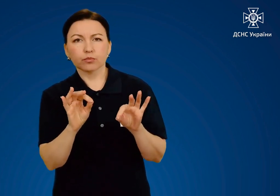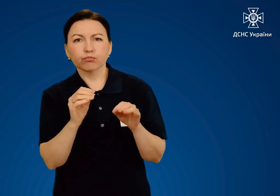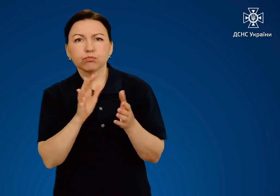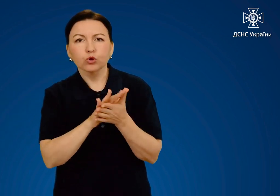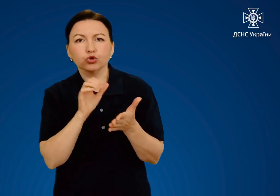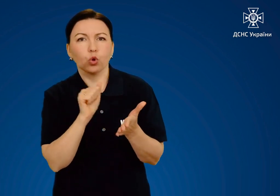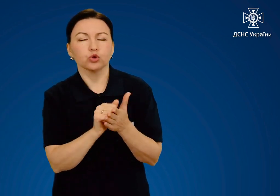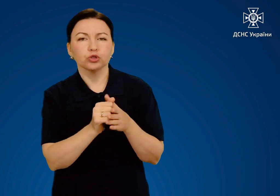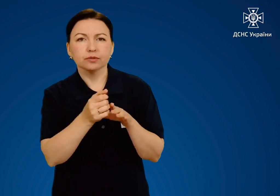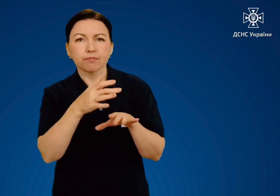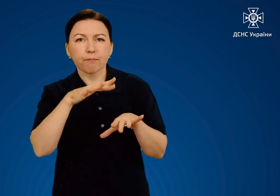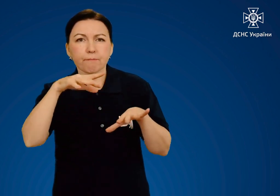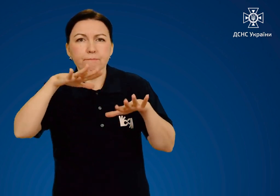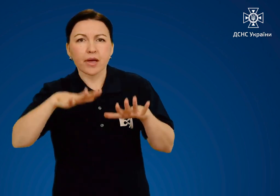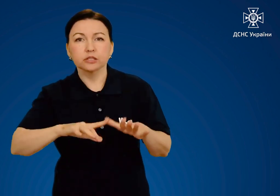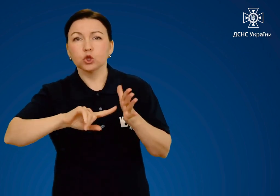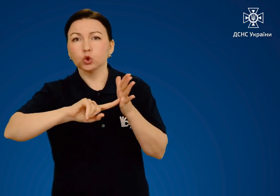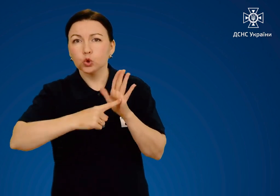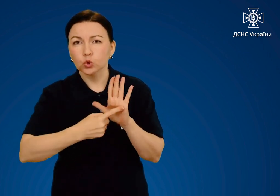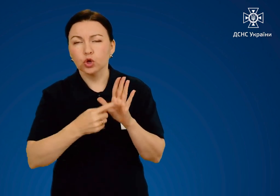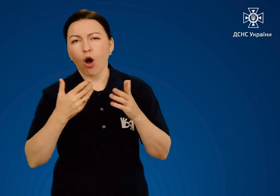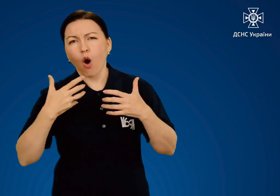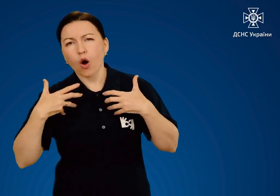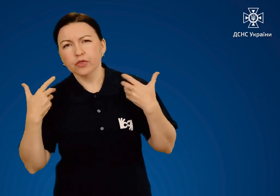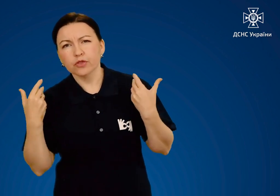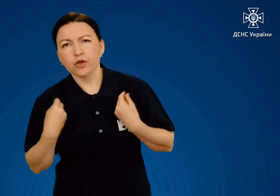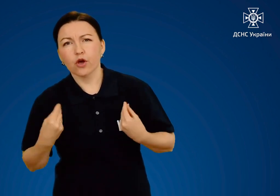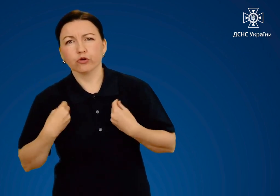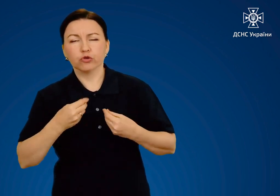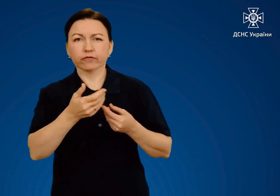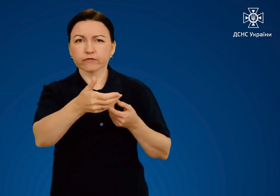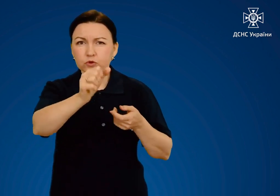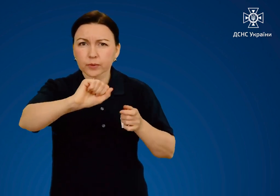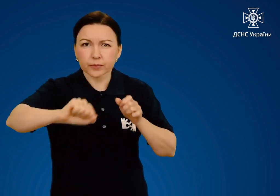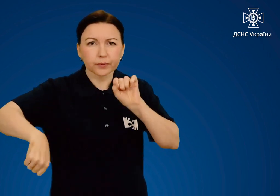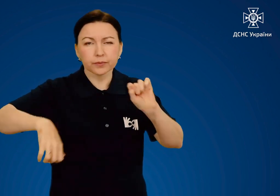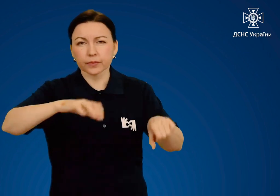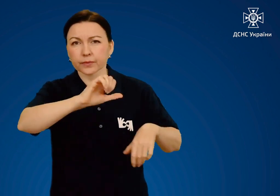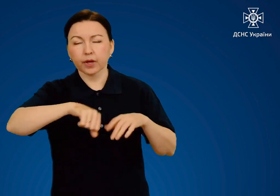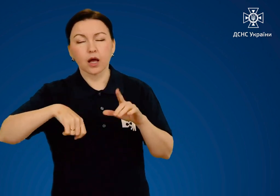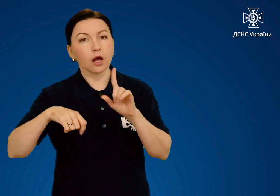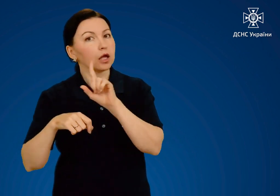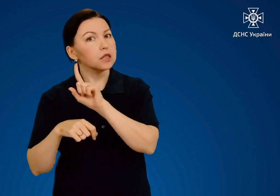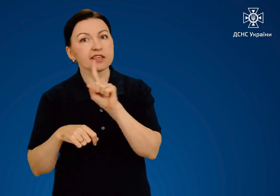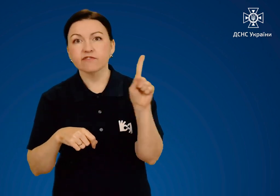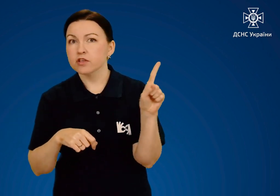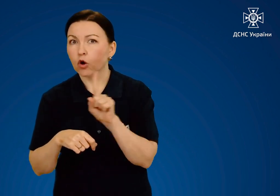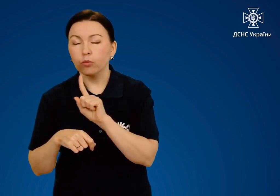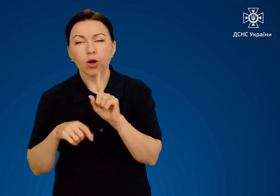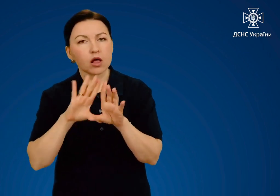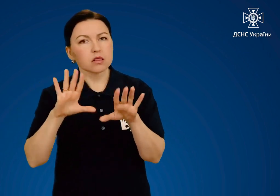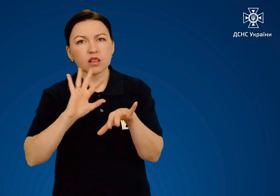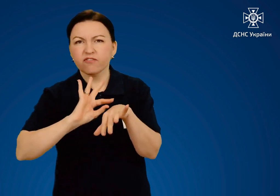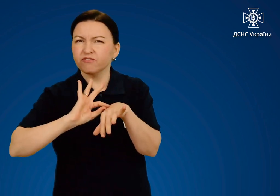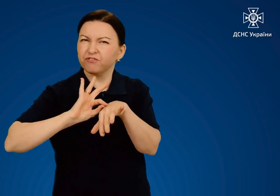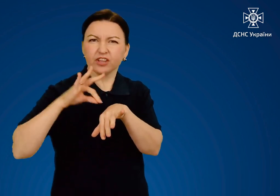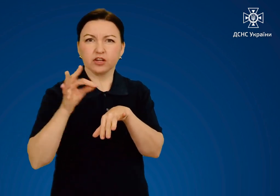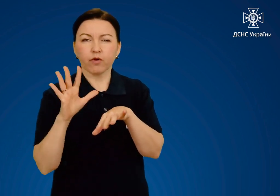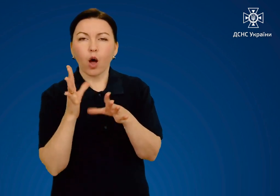пошкоджені ділянки від одягу і гарячих частинок. Проте ні в якому разі не